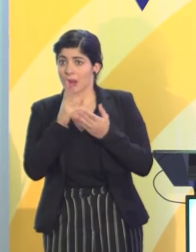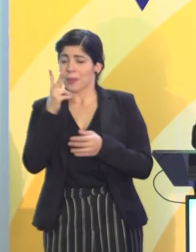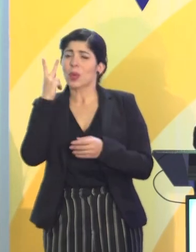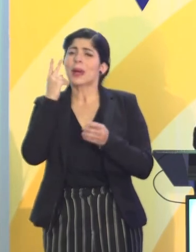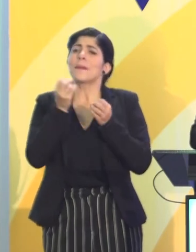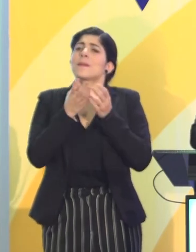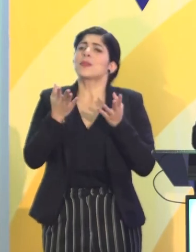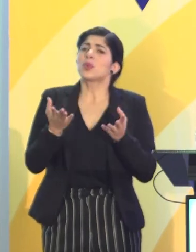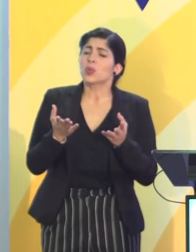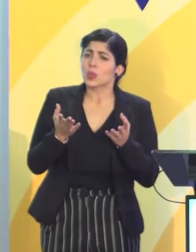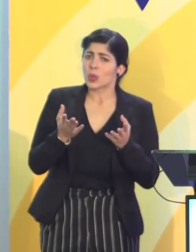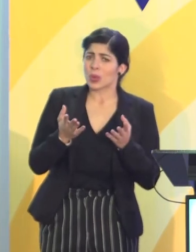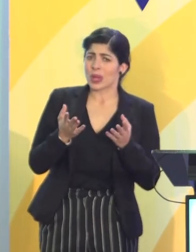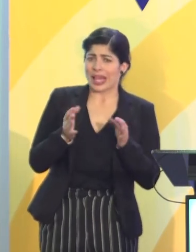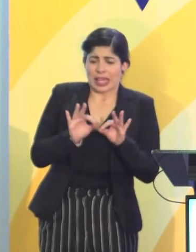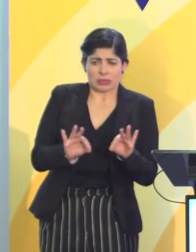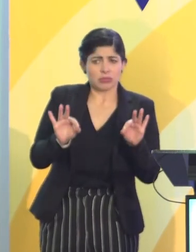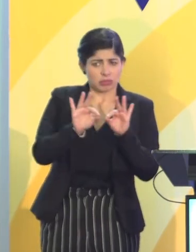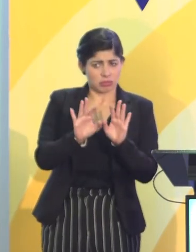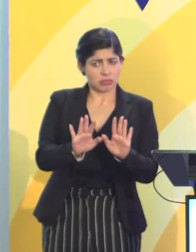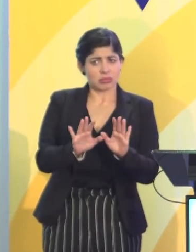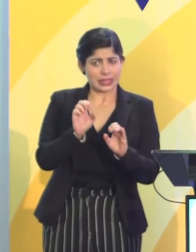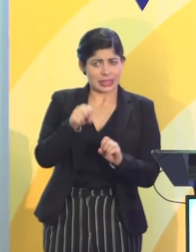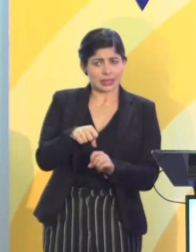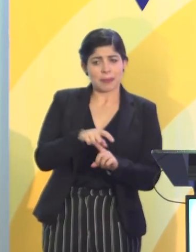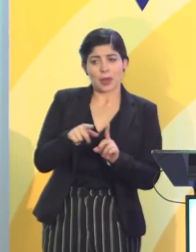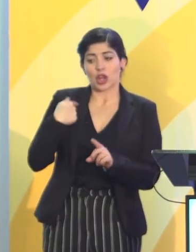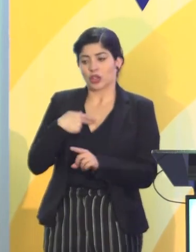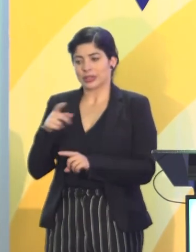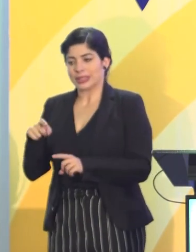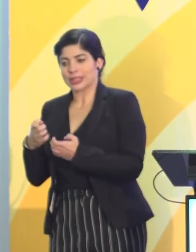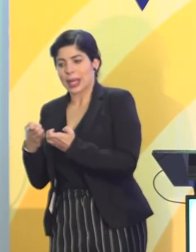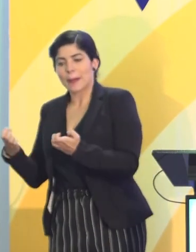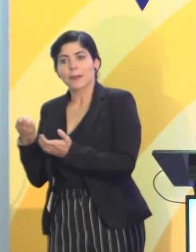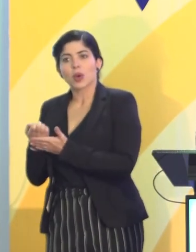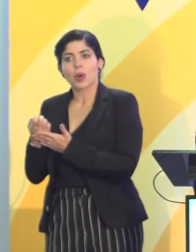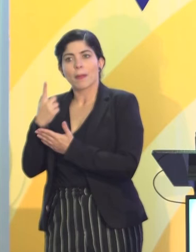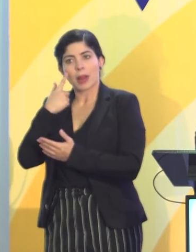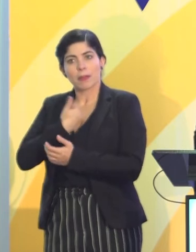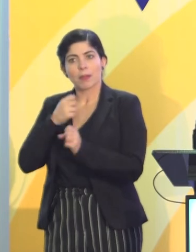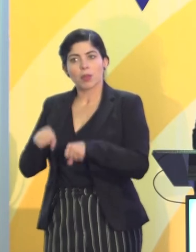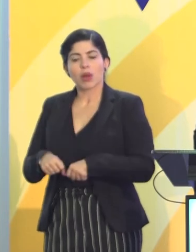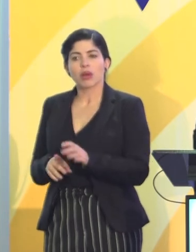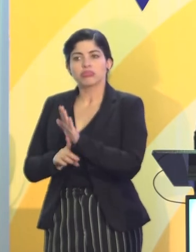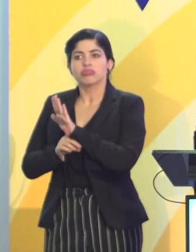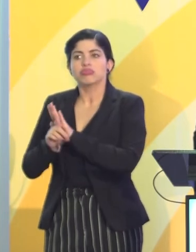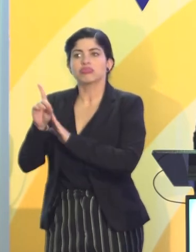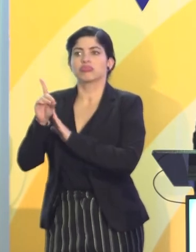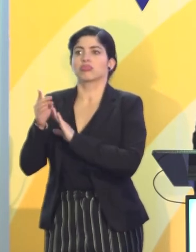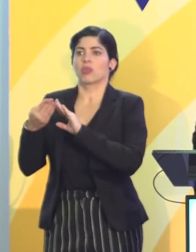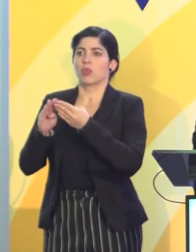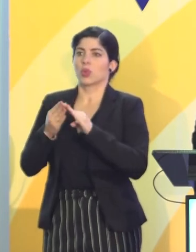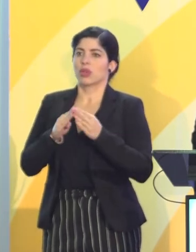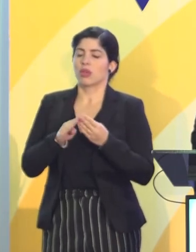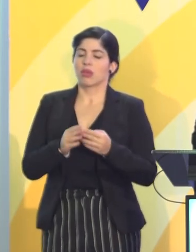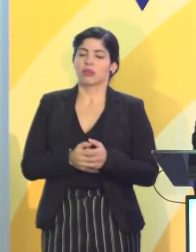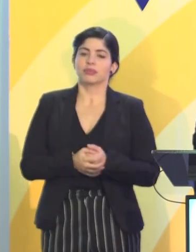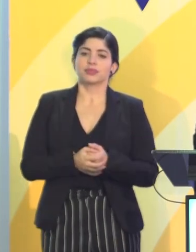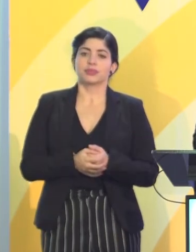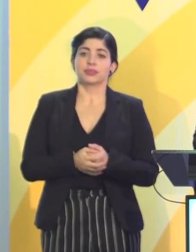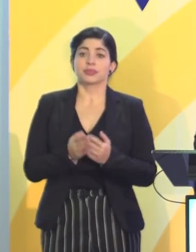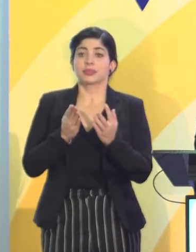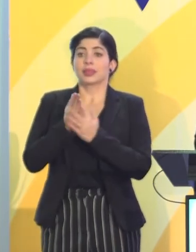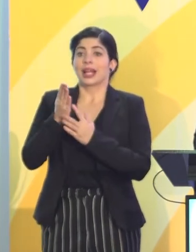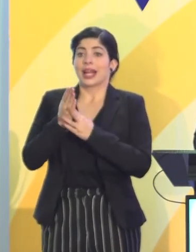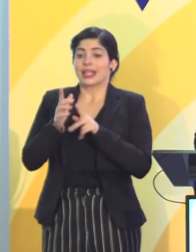política pública es imprescindible, pero necesitamos las herramientas económicas para desarrollar nuestras comunidades. El